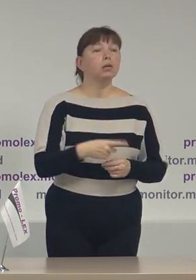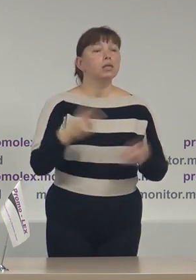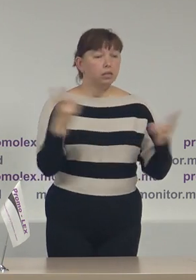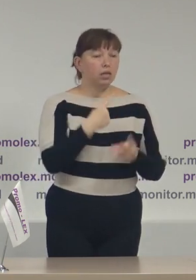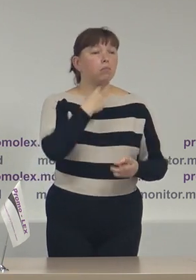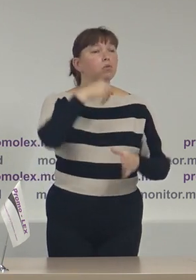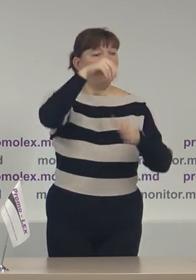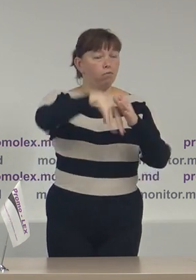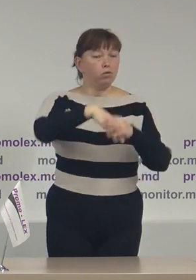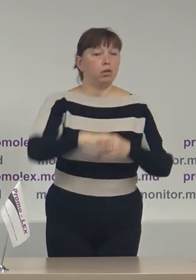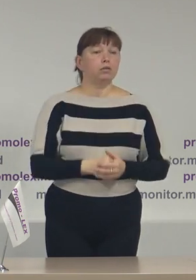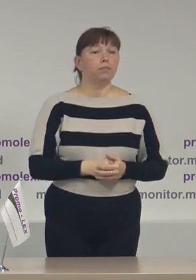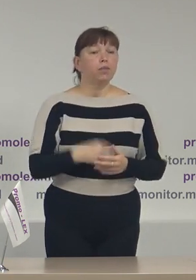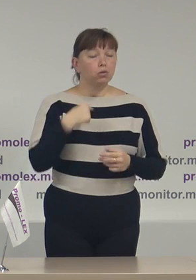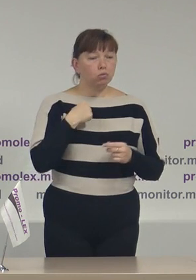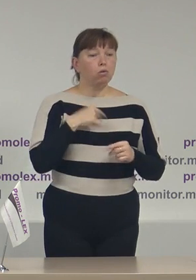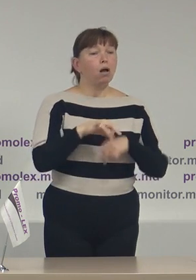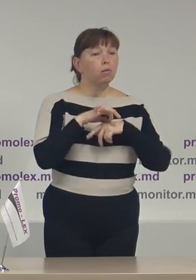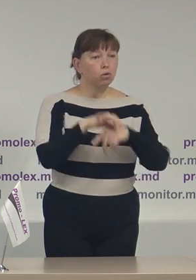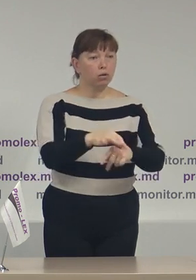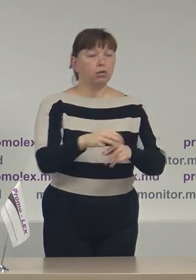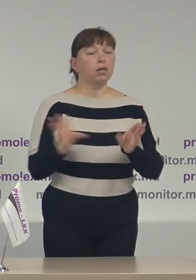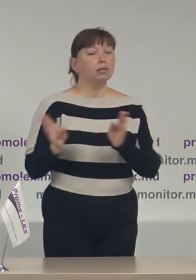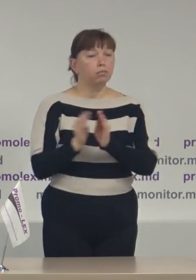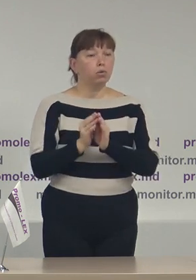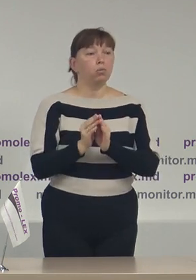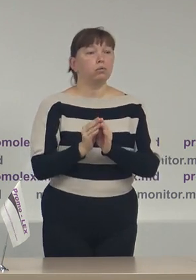Noi am organizat în parteneriat cu